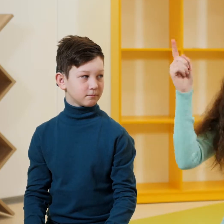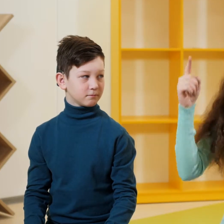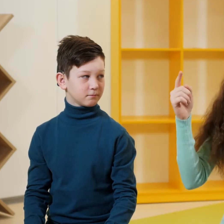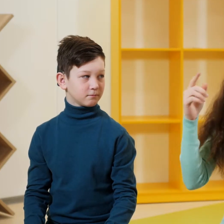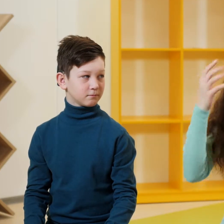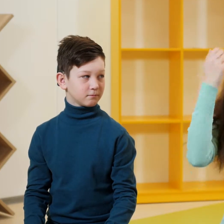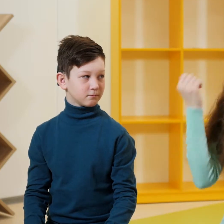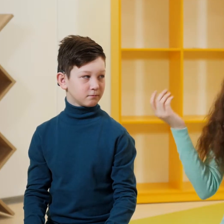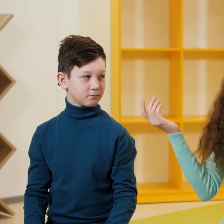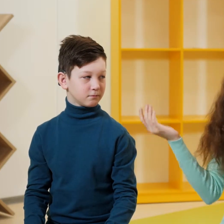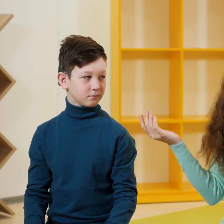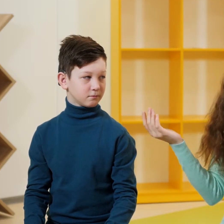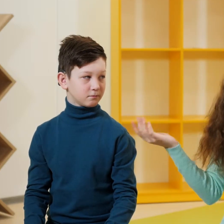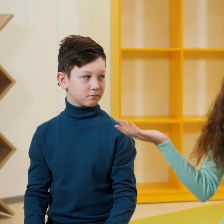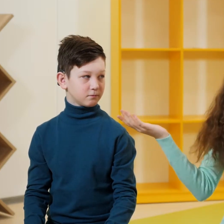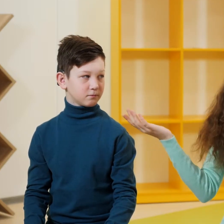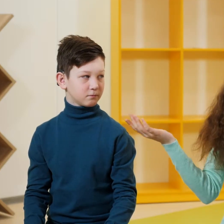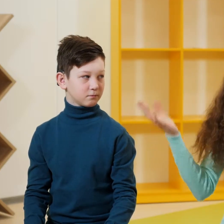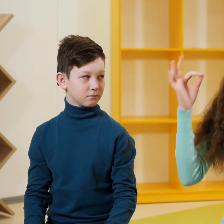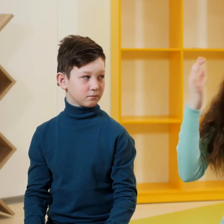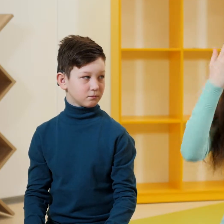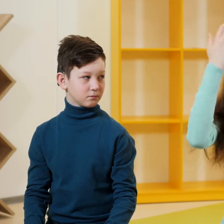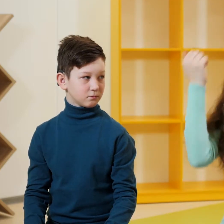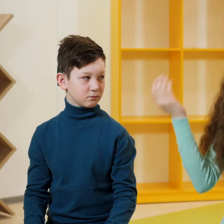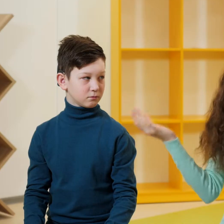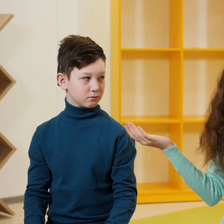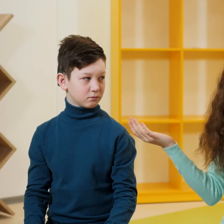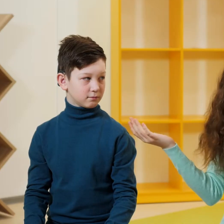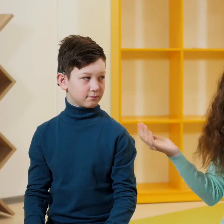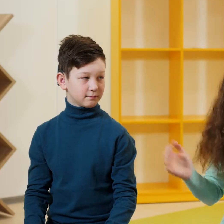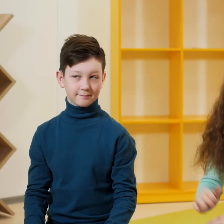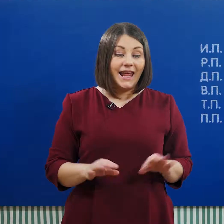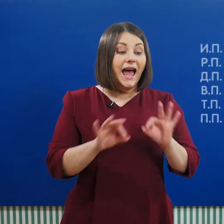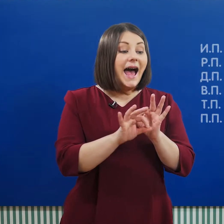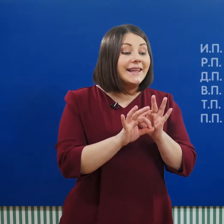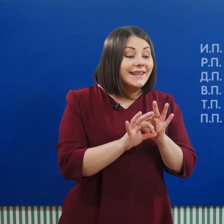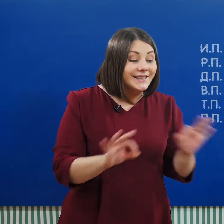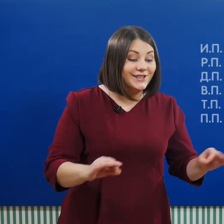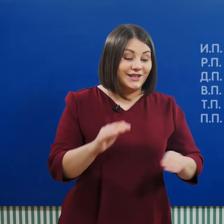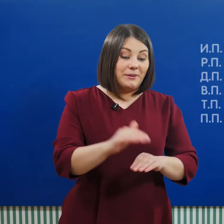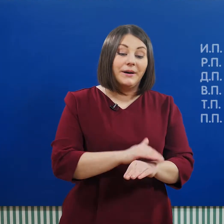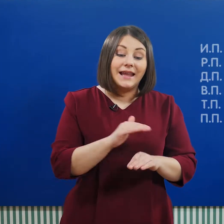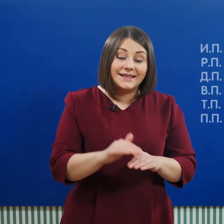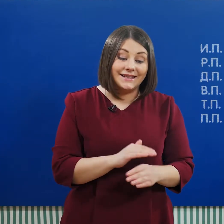ночью. Думать о ночи. Отлично! Молодцы!